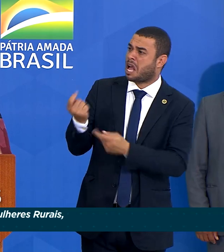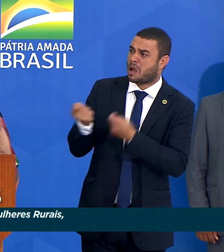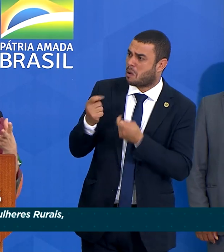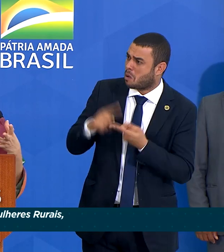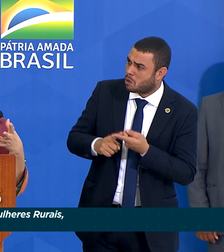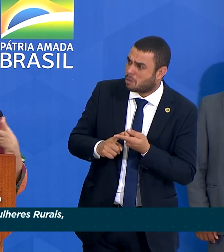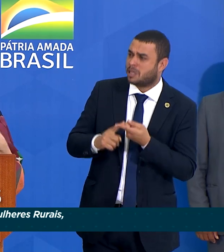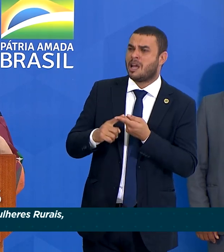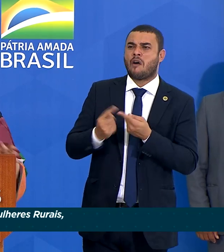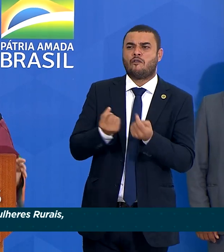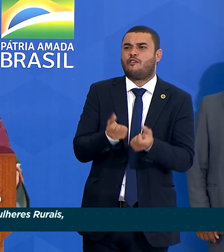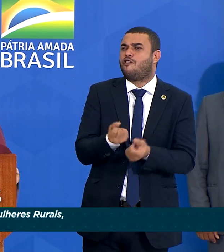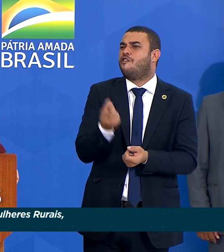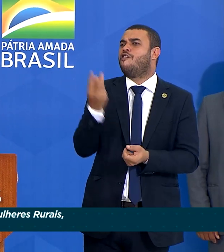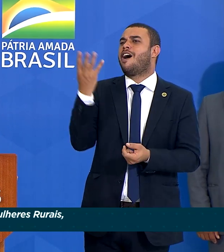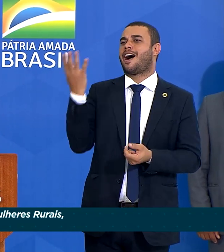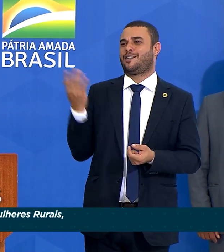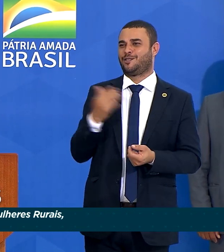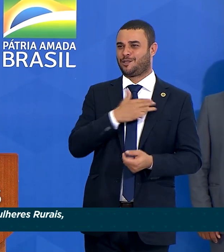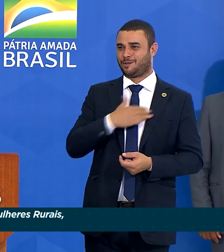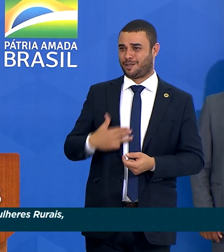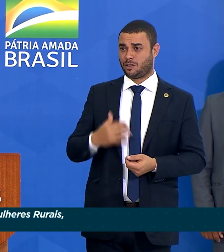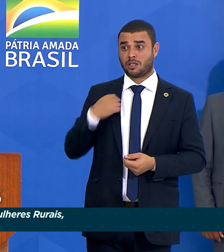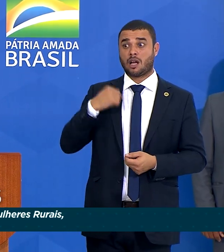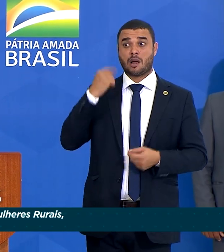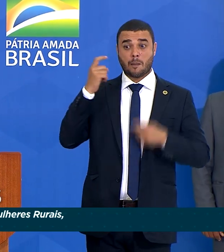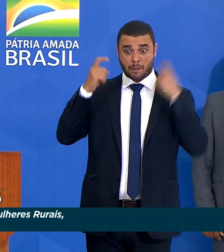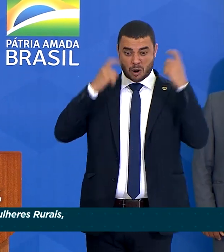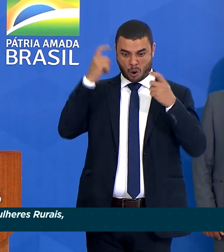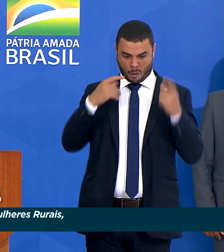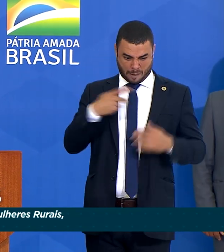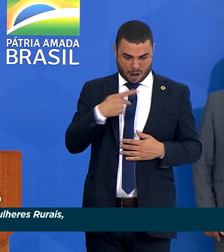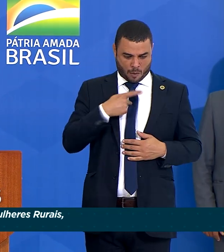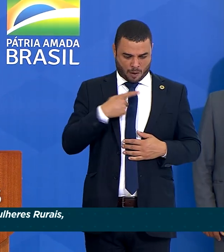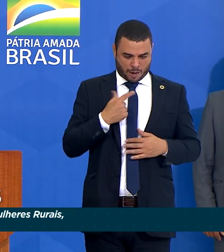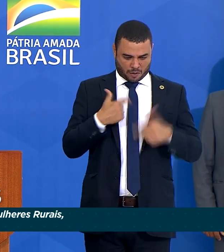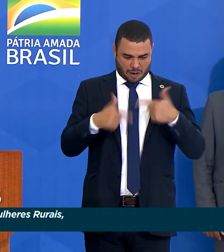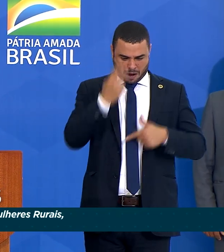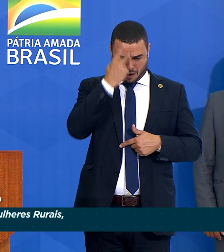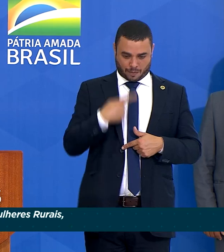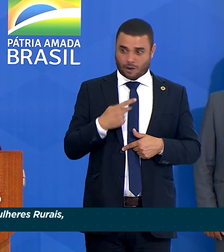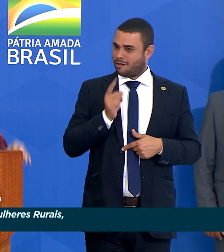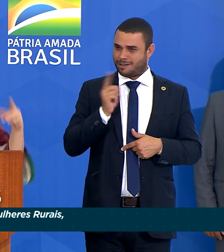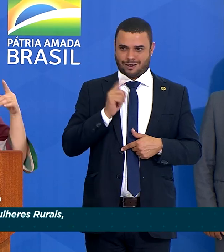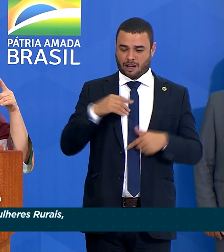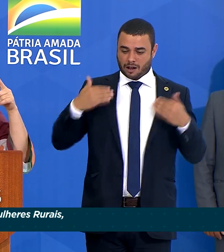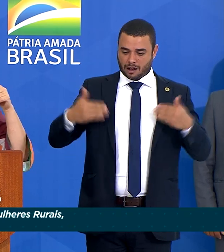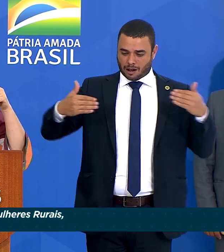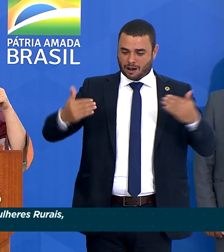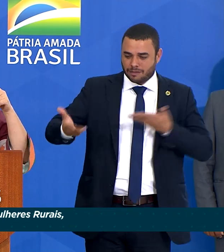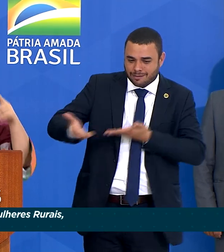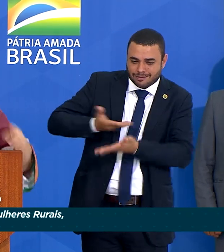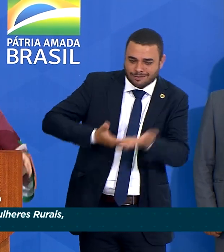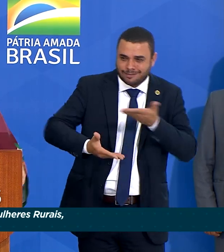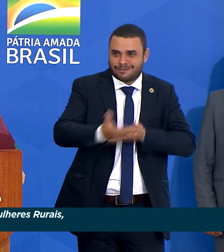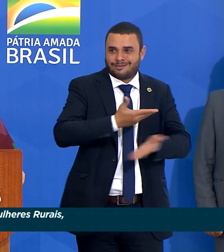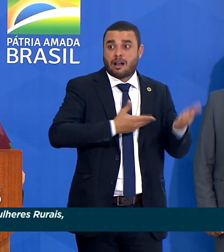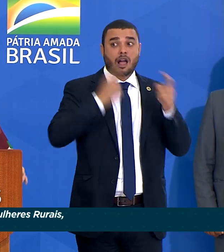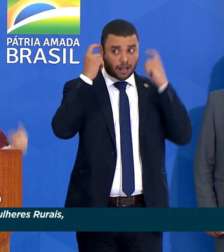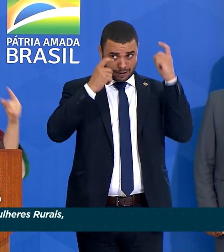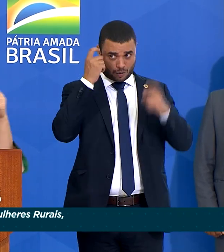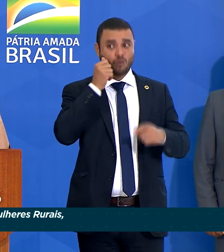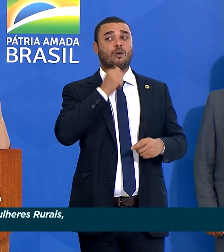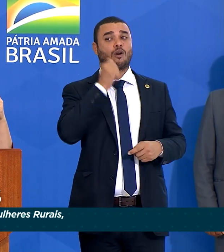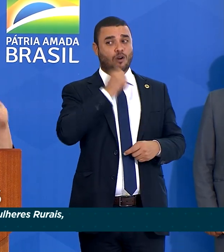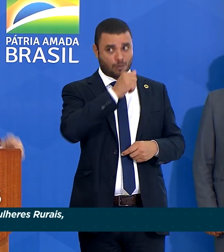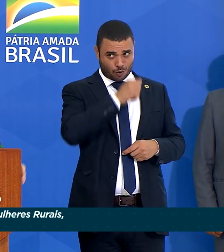forma transversal. Preocupado com a mulher do campo. E neste governo, mostre a próxima imagem.